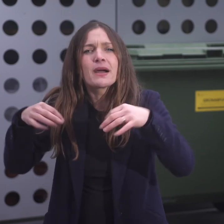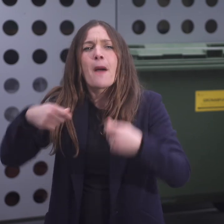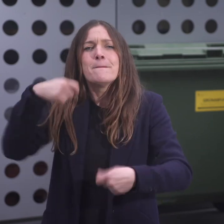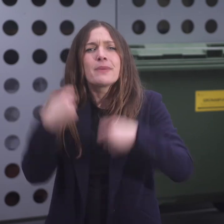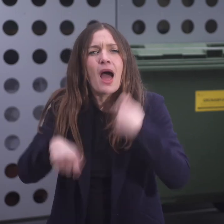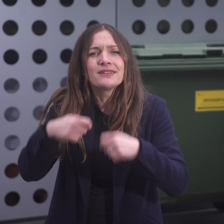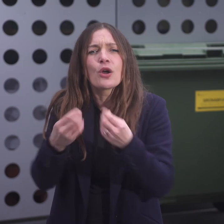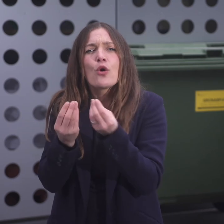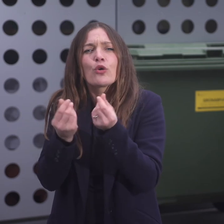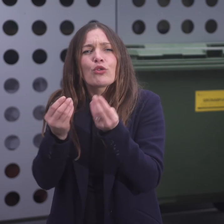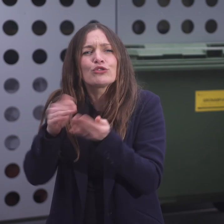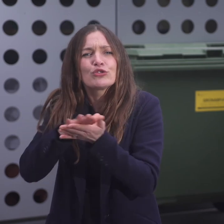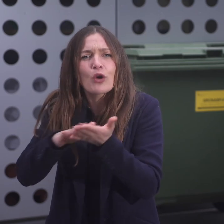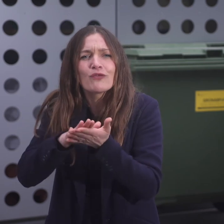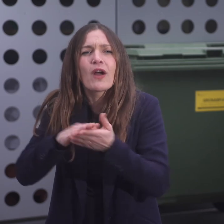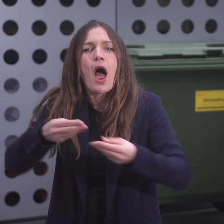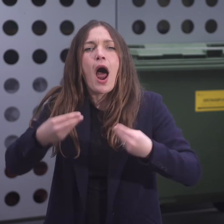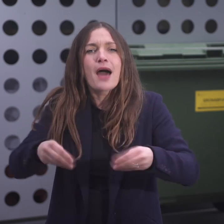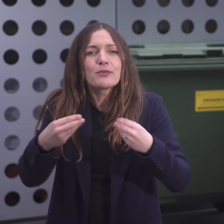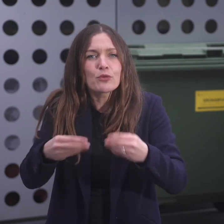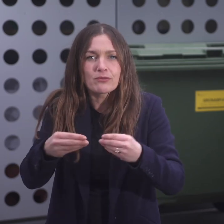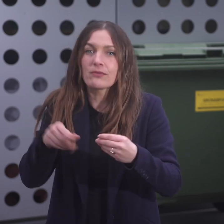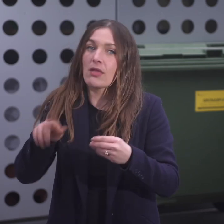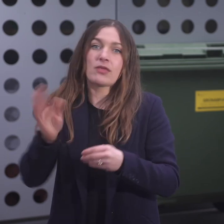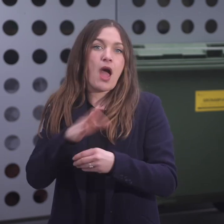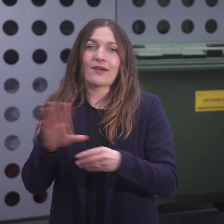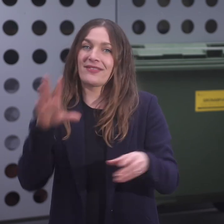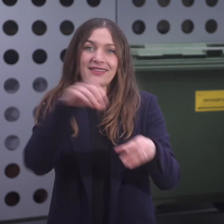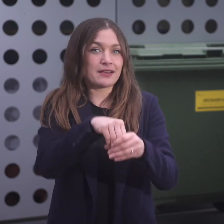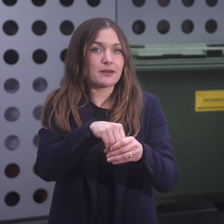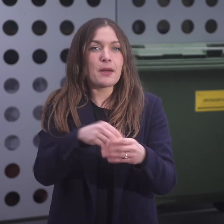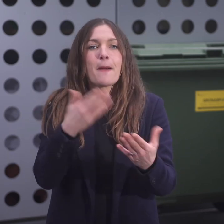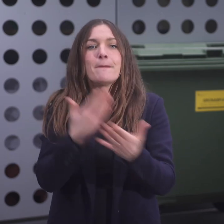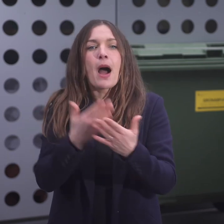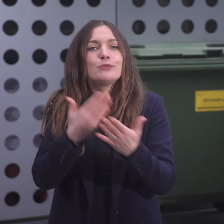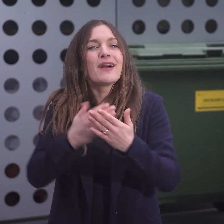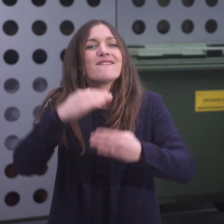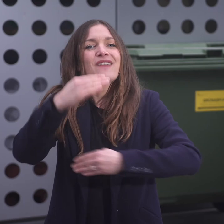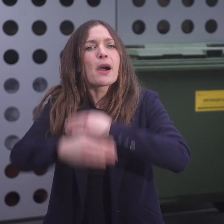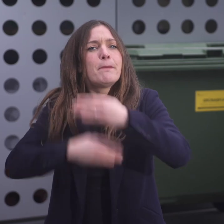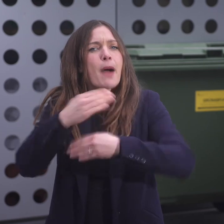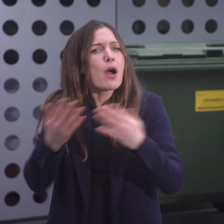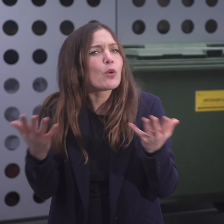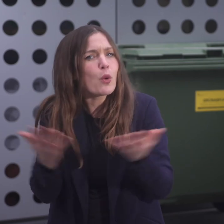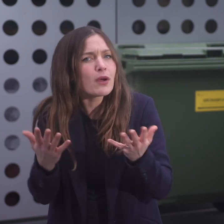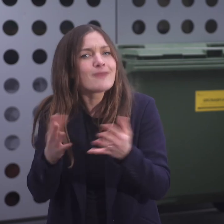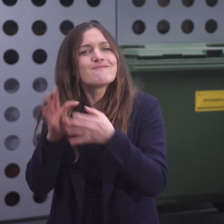Plastiksäcke, kompostierbare Werkstoffe, z.B. Geschirr, Verpackungen und Füllmaterial,